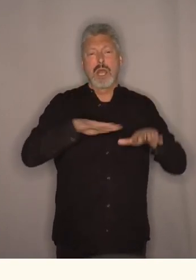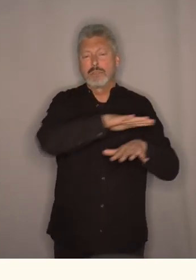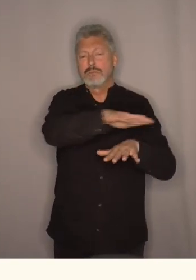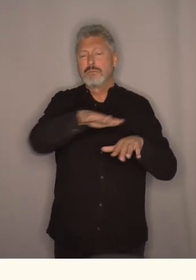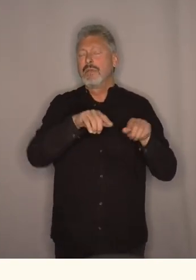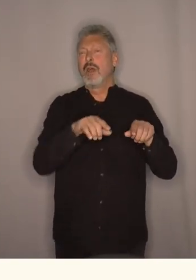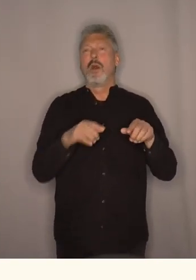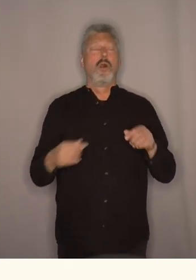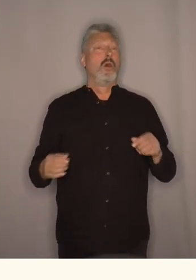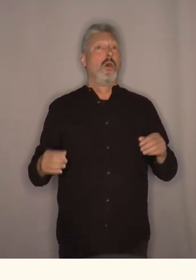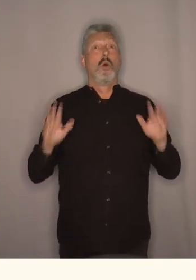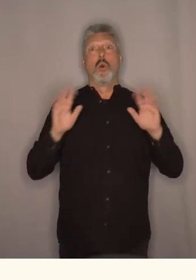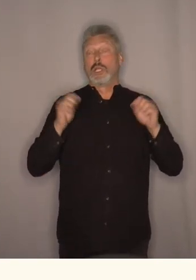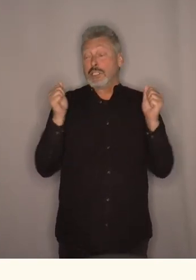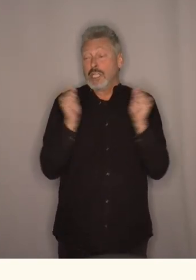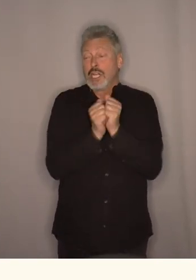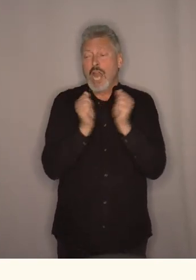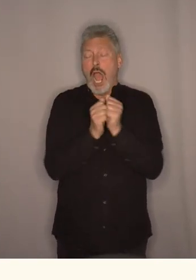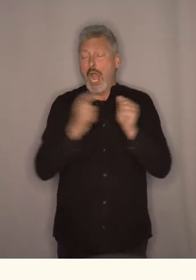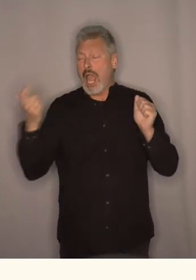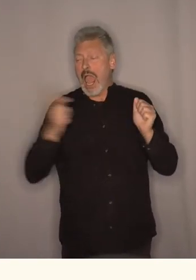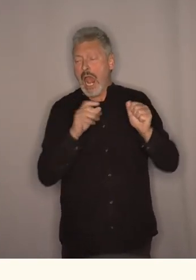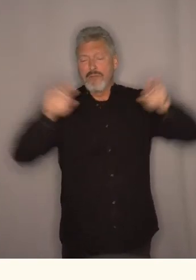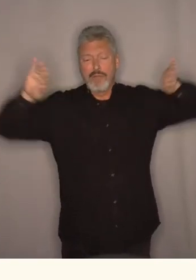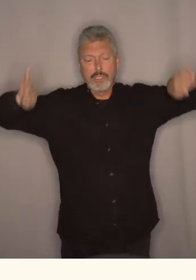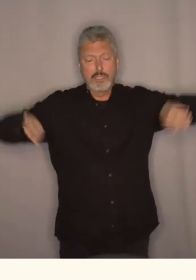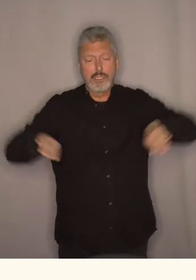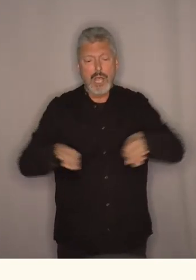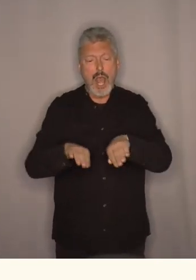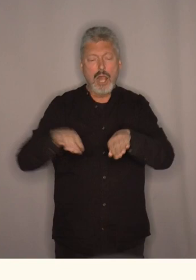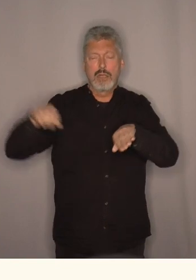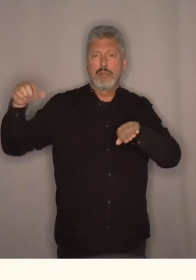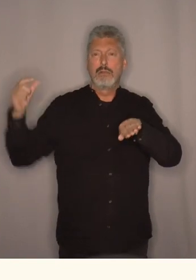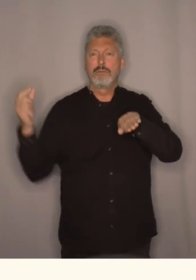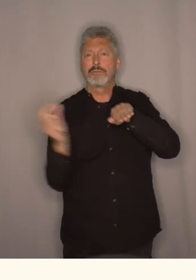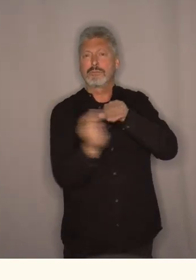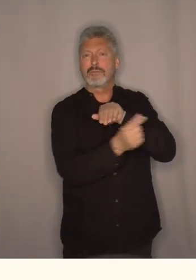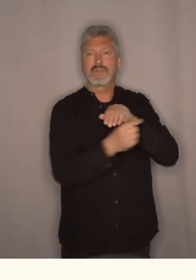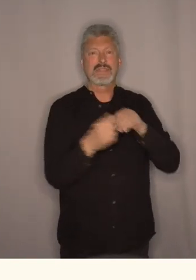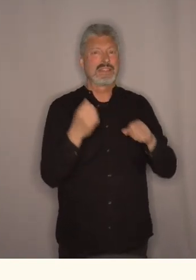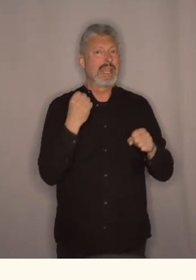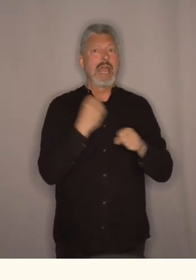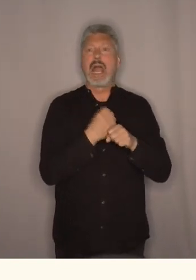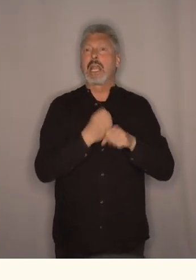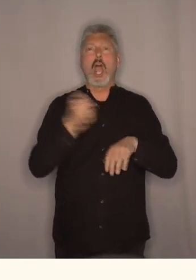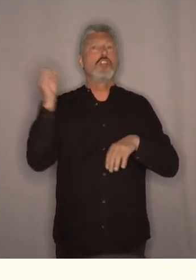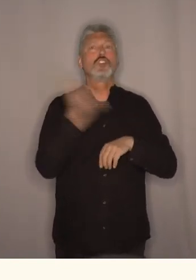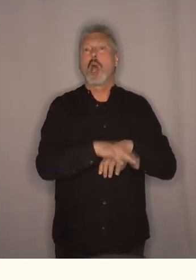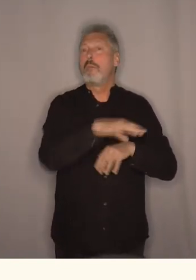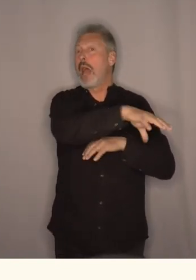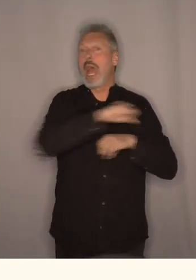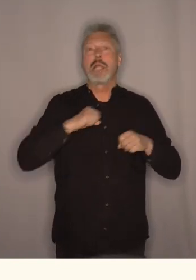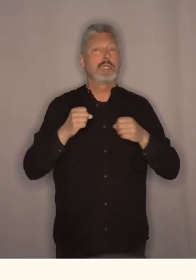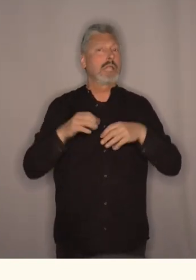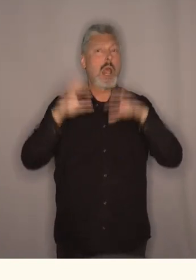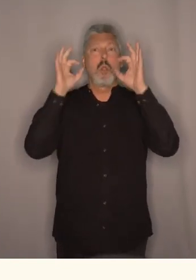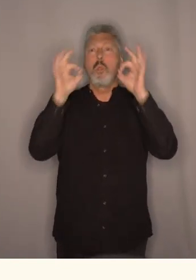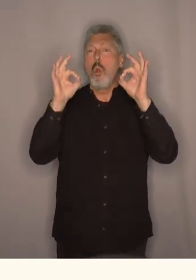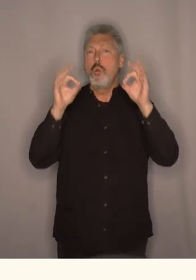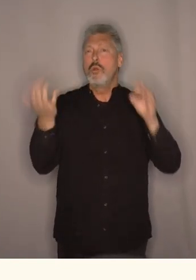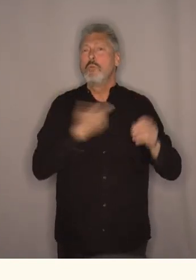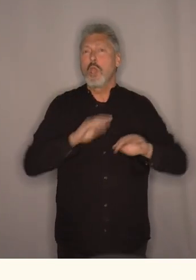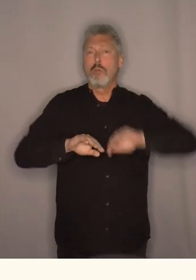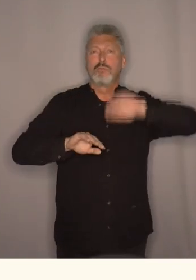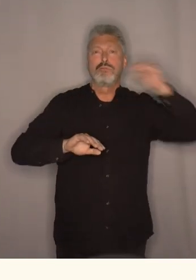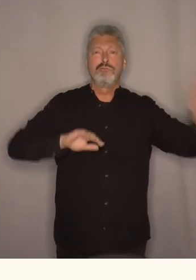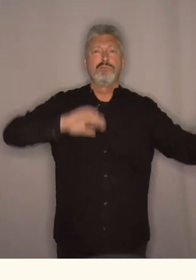det lå en ganske trang Elvedal. Her var egentlig ikke noen søppelhenting. Det var mye søppel. Mange